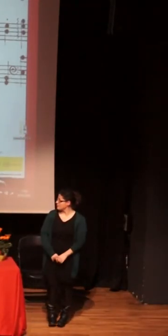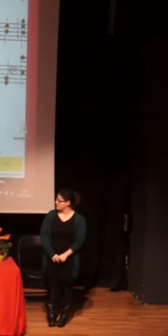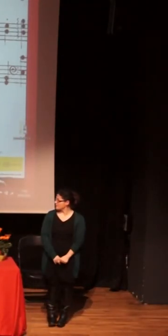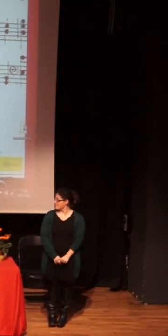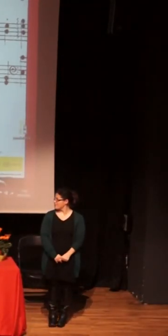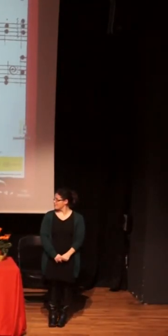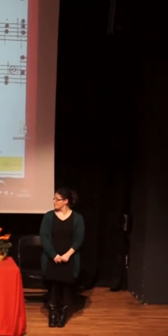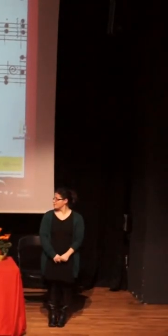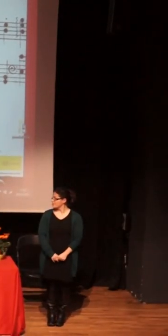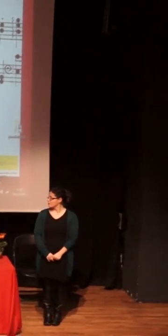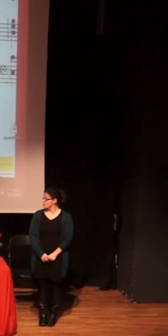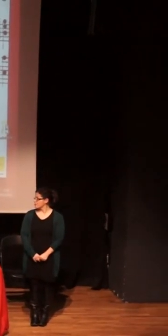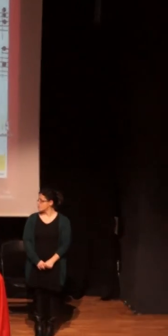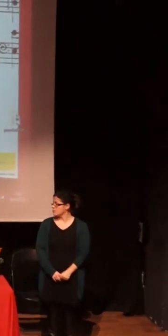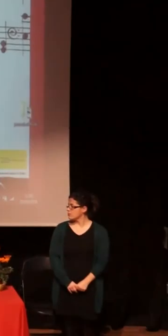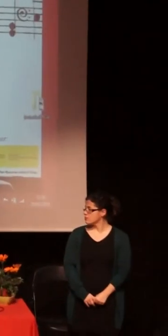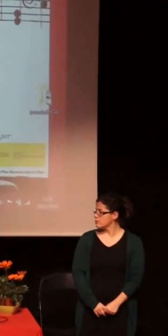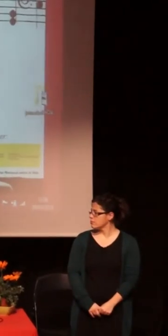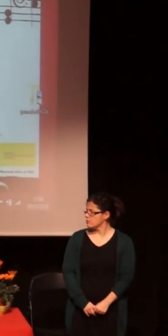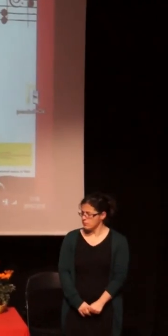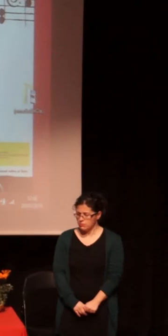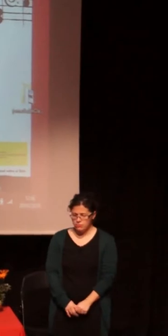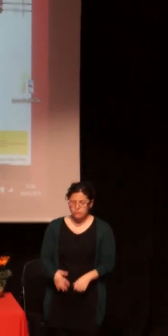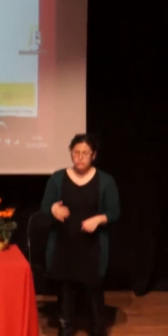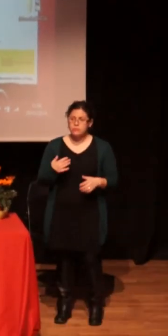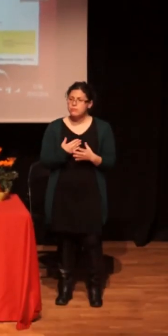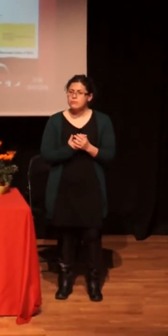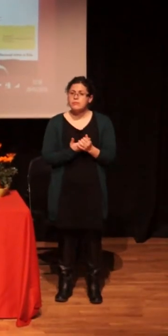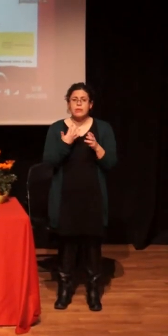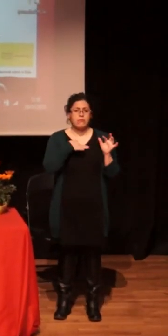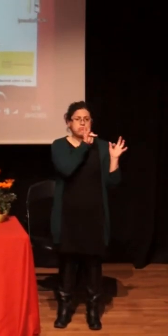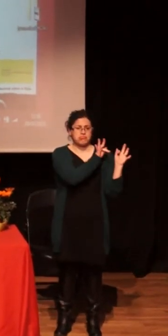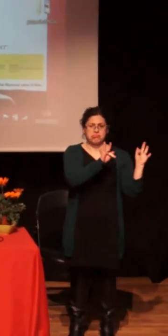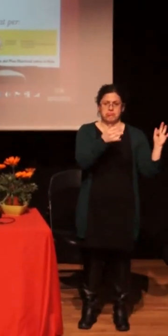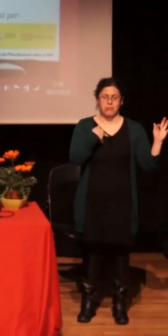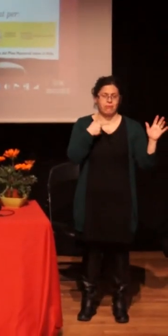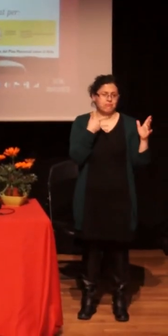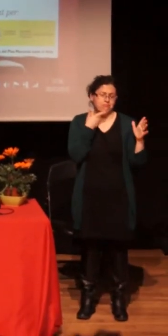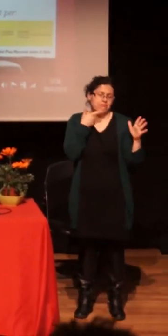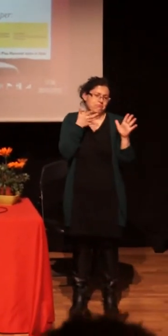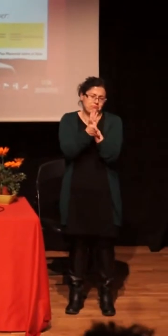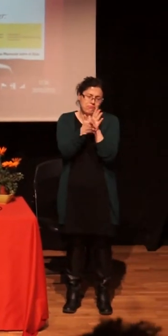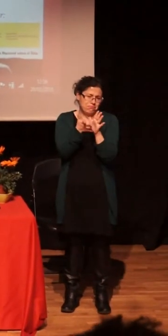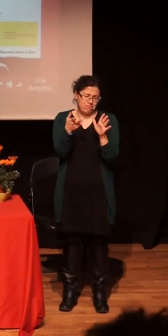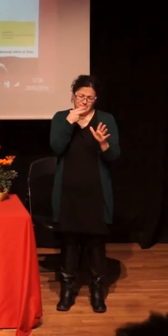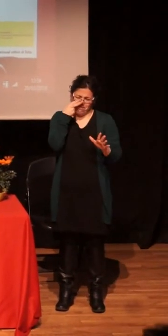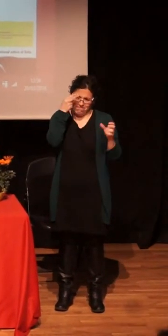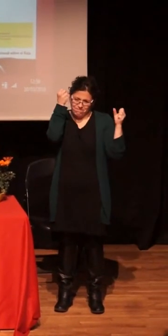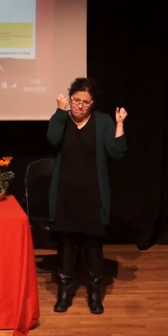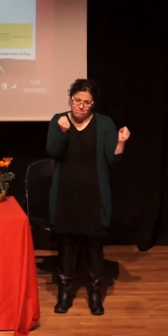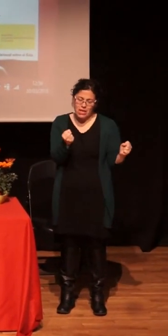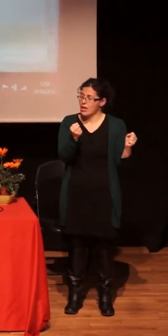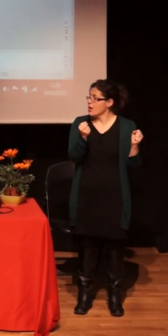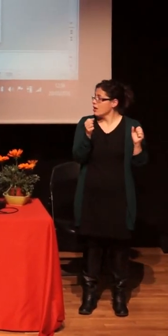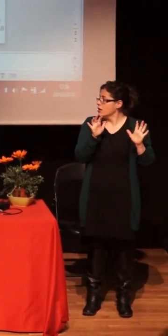Bueno, han sido tres intervenciones, creo, muy interesantes. Antes de… bueno, a… ya ahora creo que